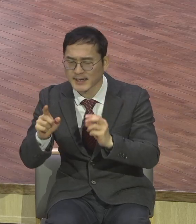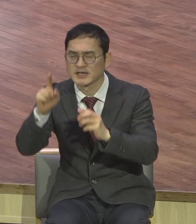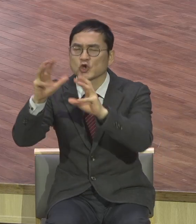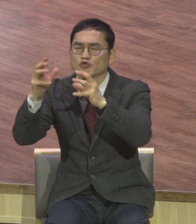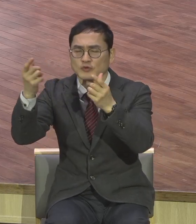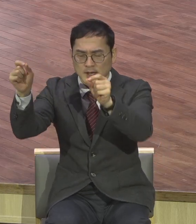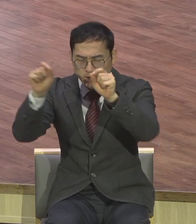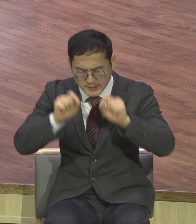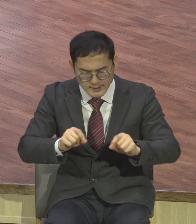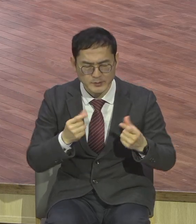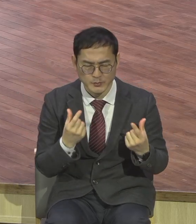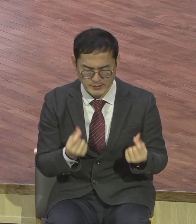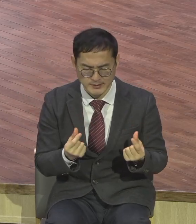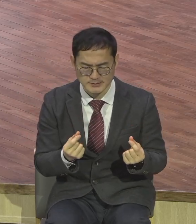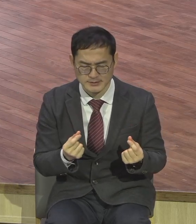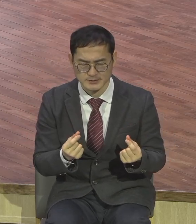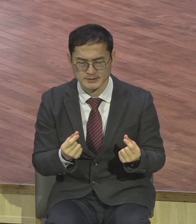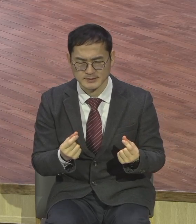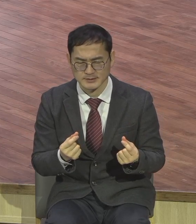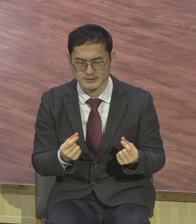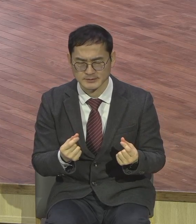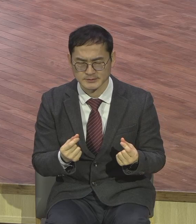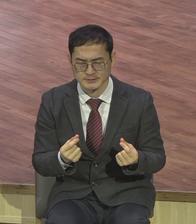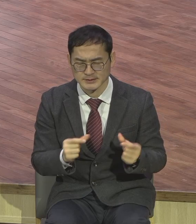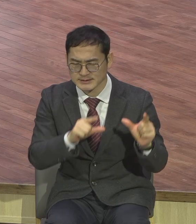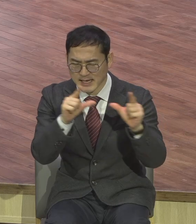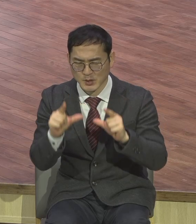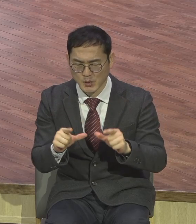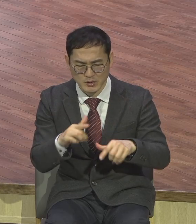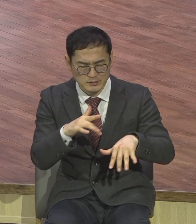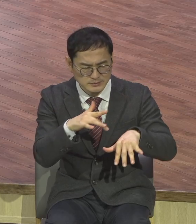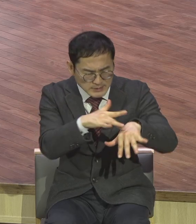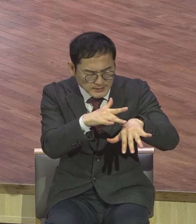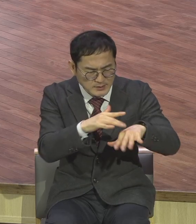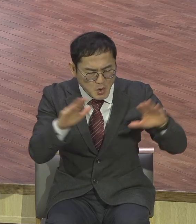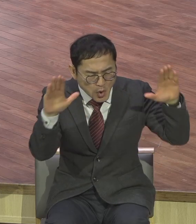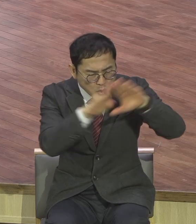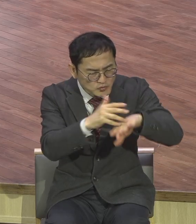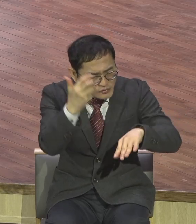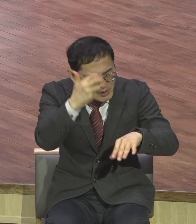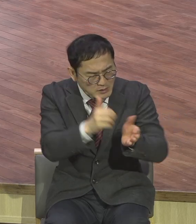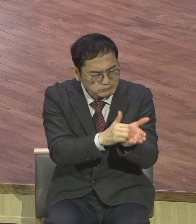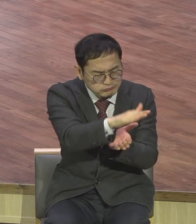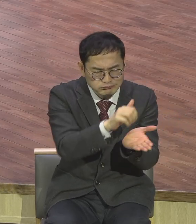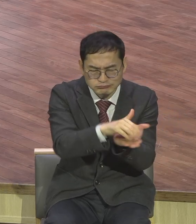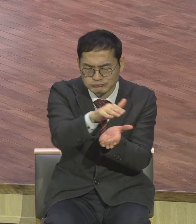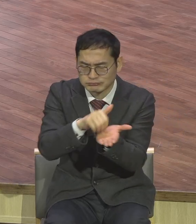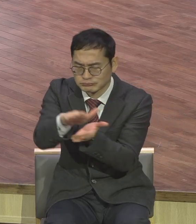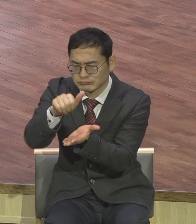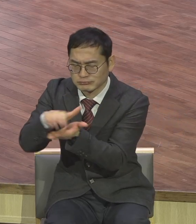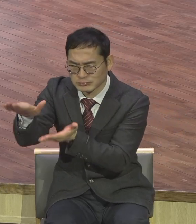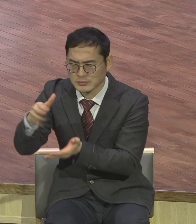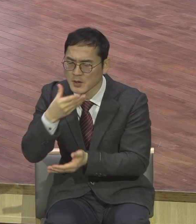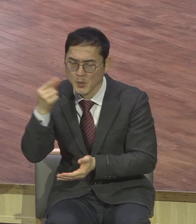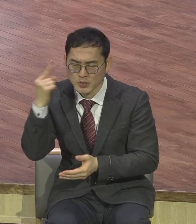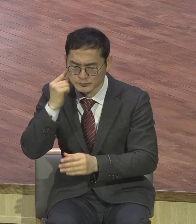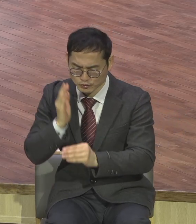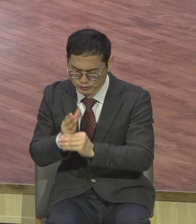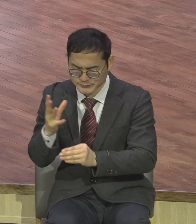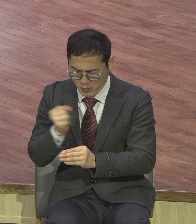사역현장에 모든 허감을 다 물리치면서 복음을 통하여 사람을 살리는 현장전도